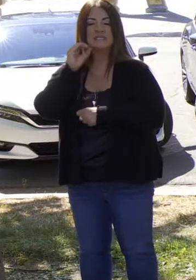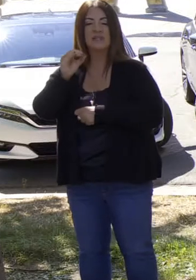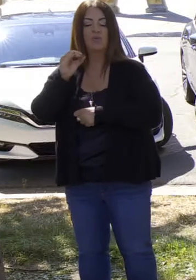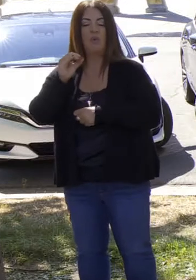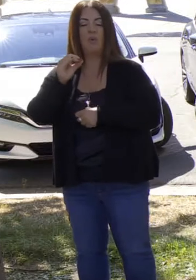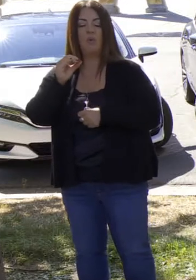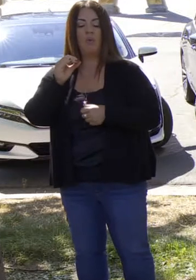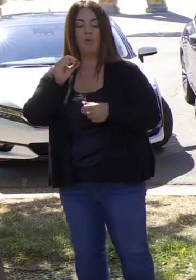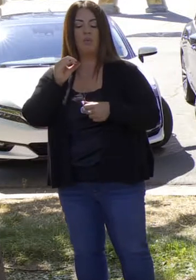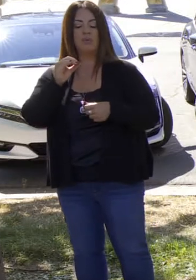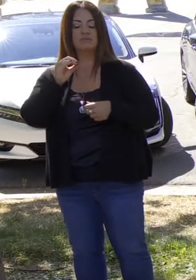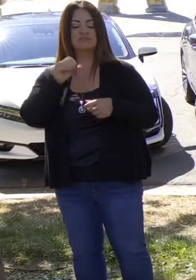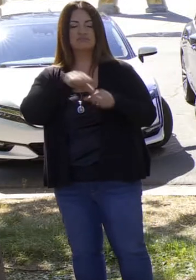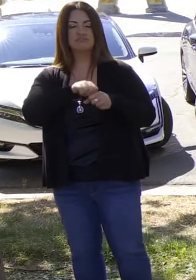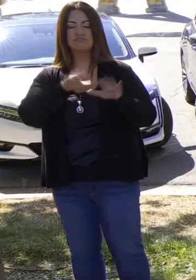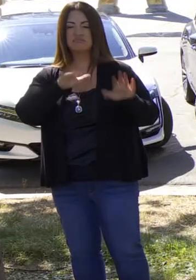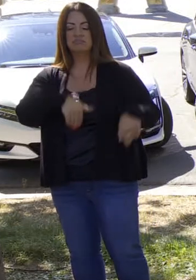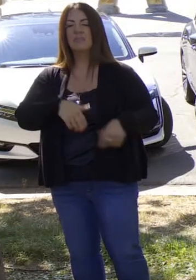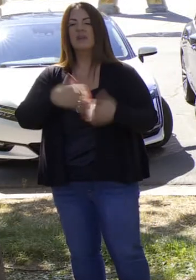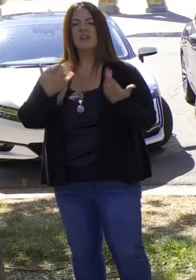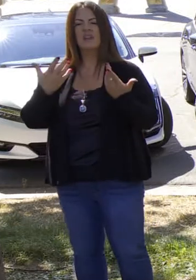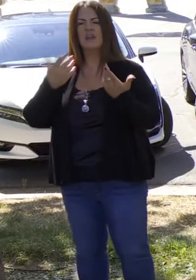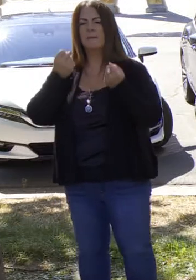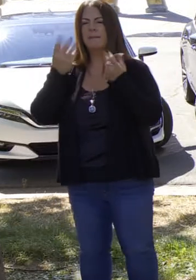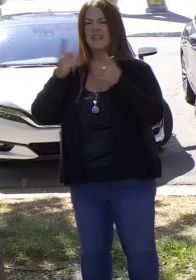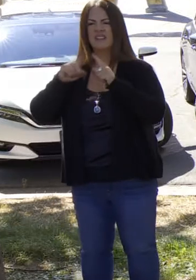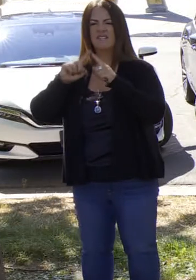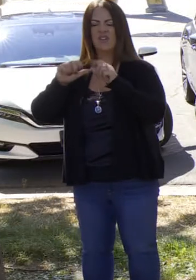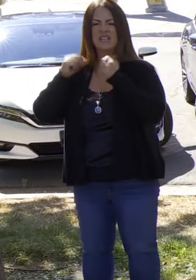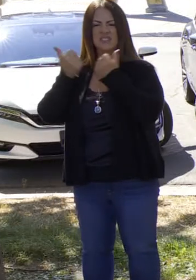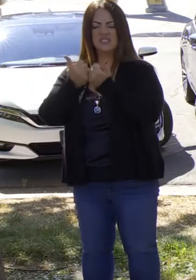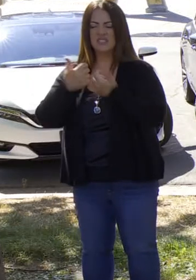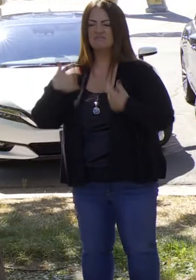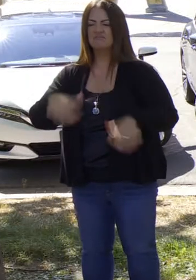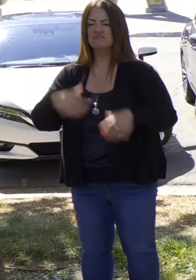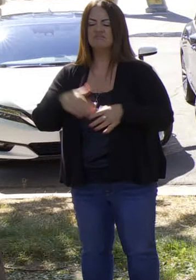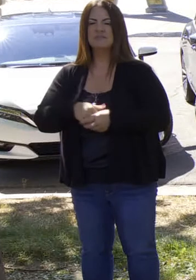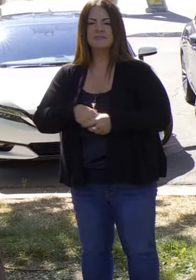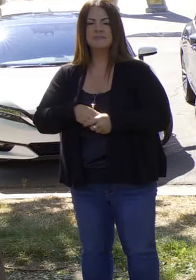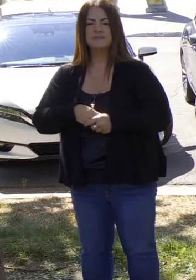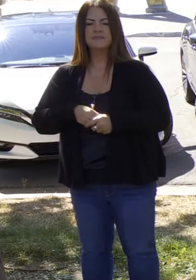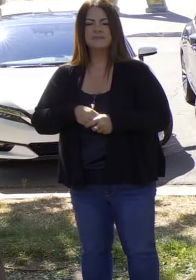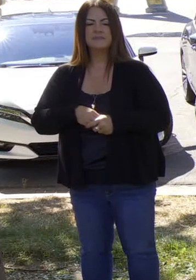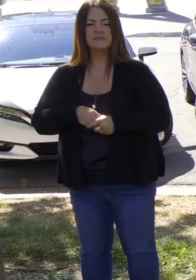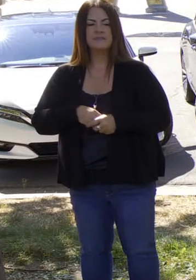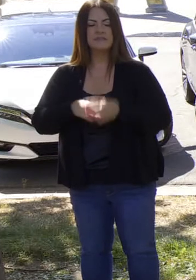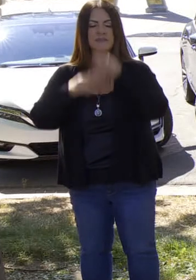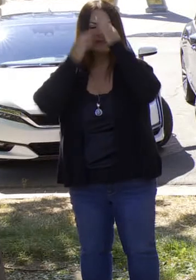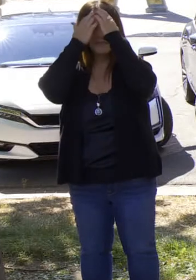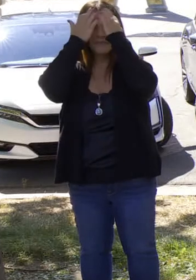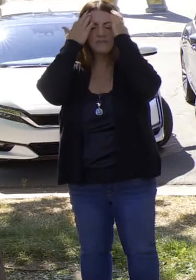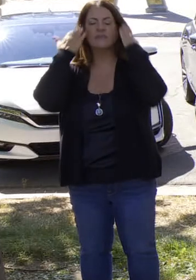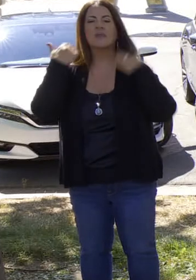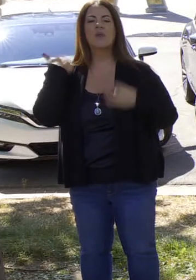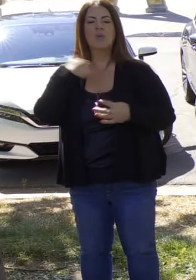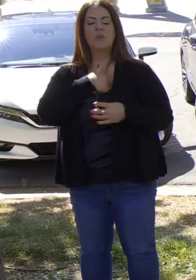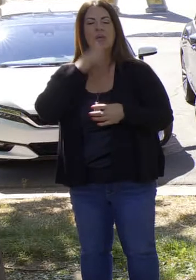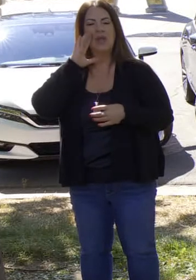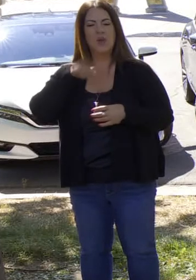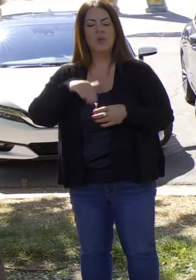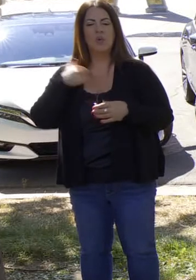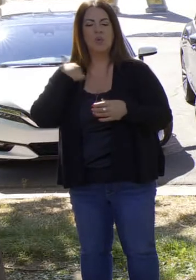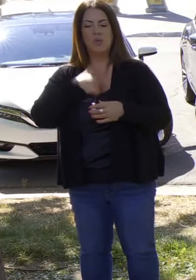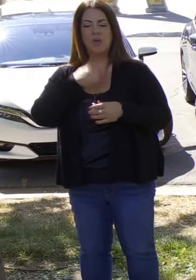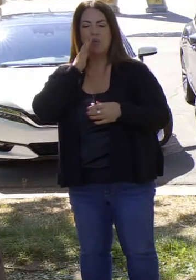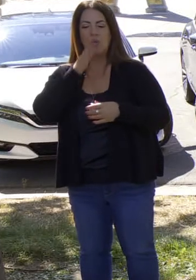compartidos. Y por último, pero no menos importante, las agencias de tránsito que están por la